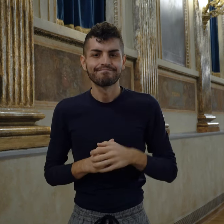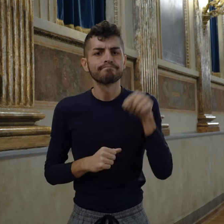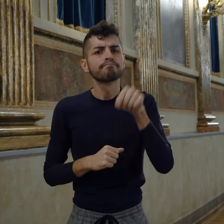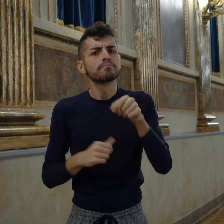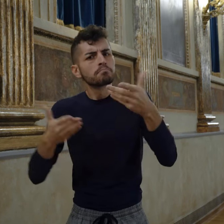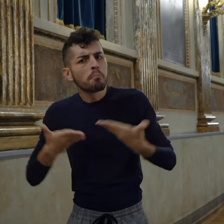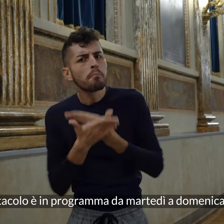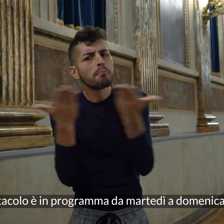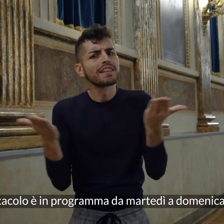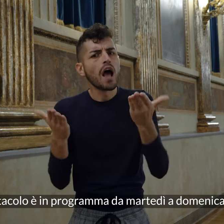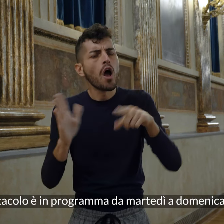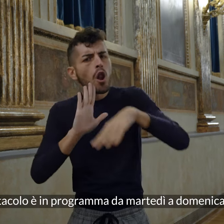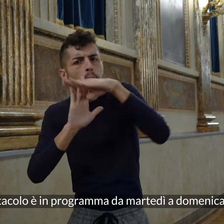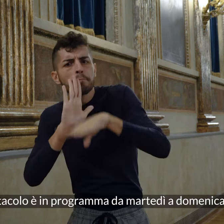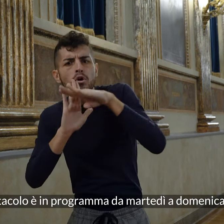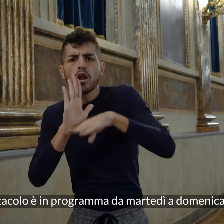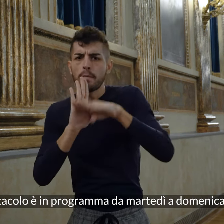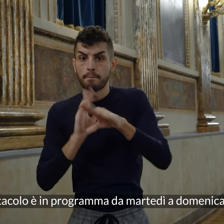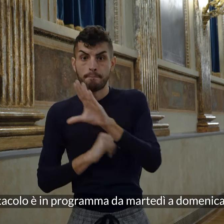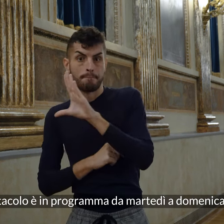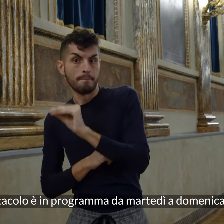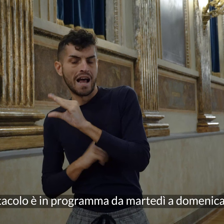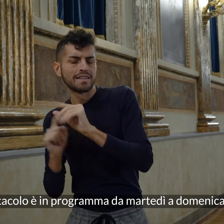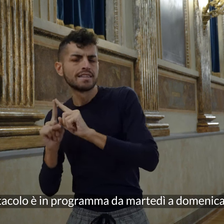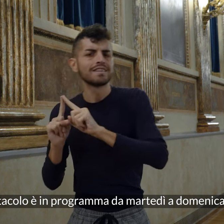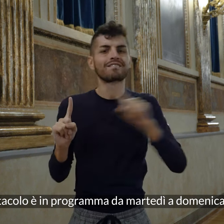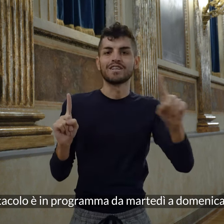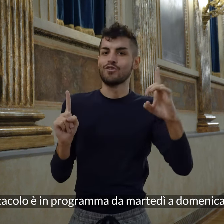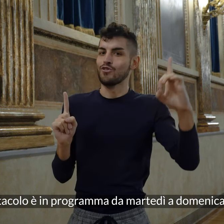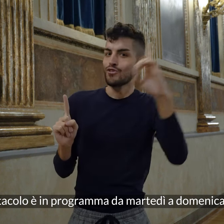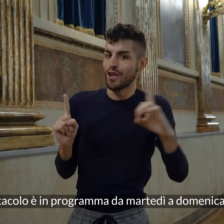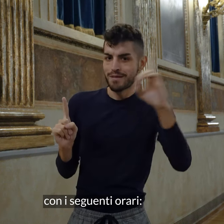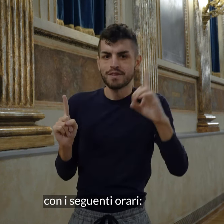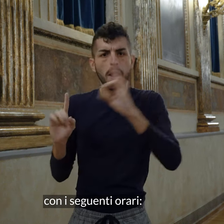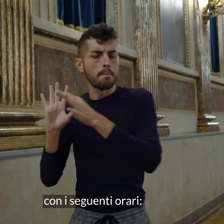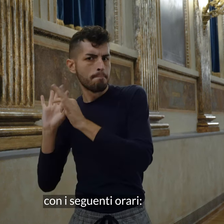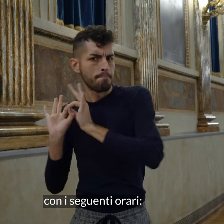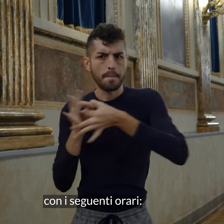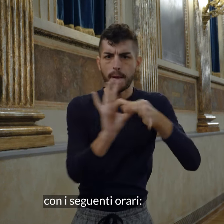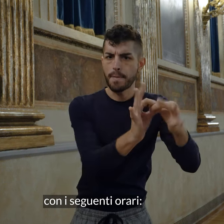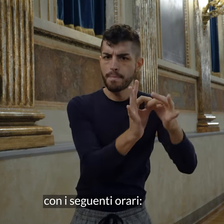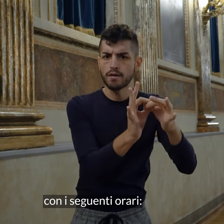Lo spettacolo è in programma da martedì a domenica con i seguenti orari